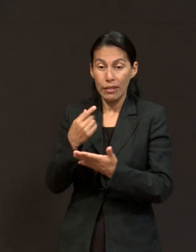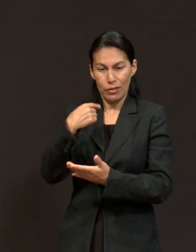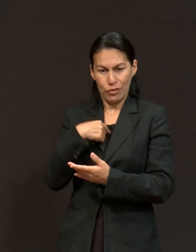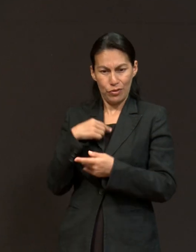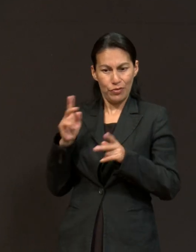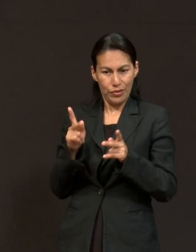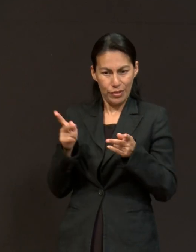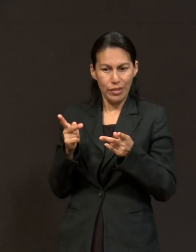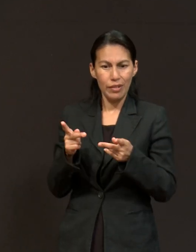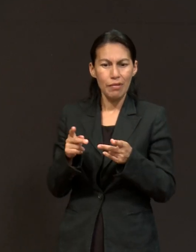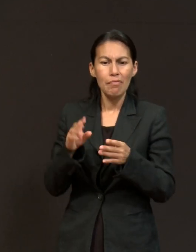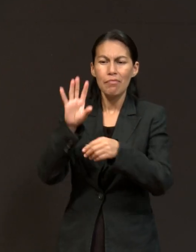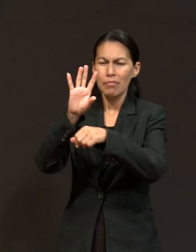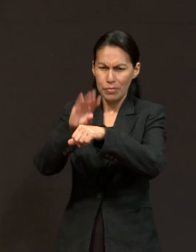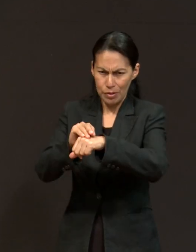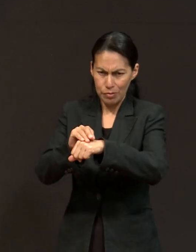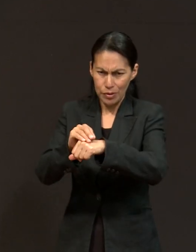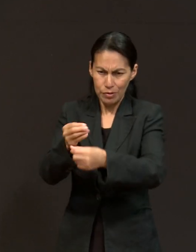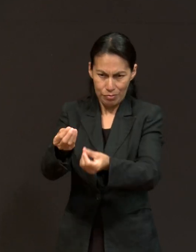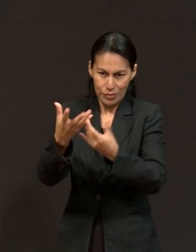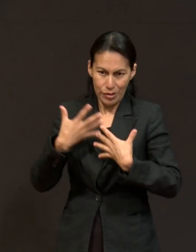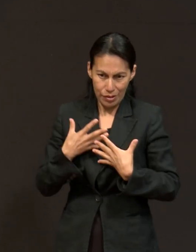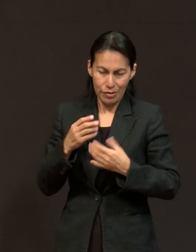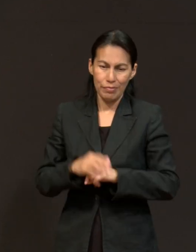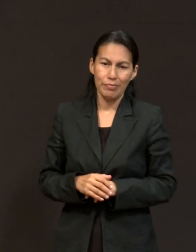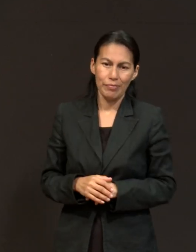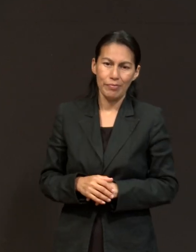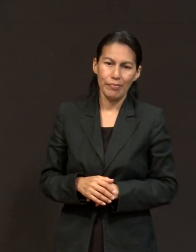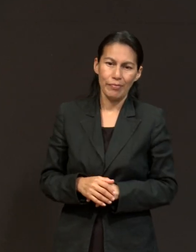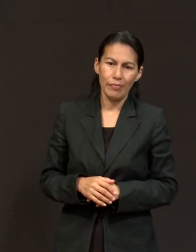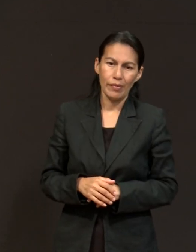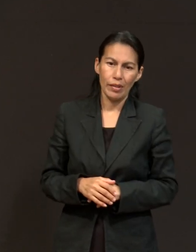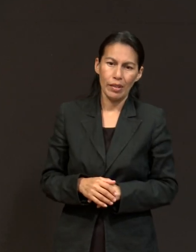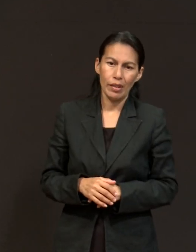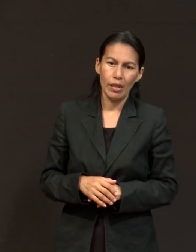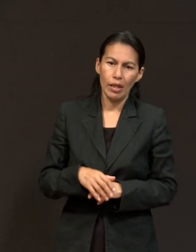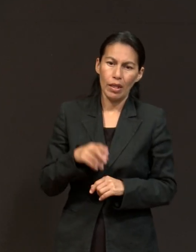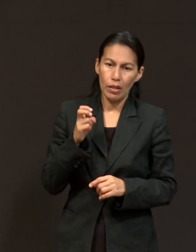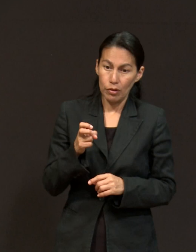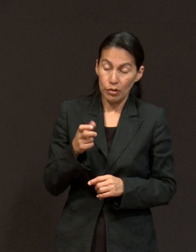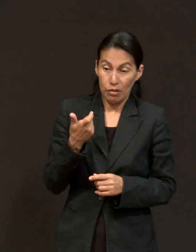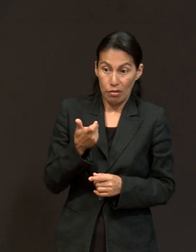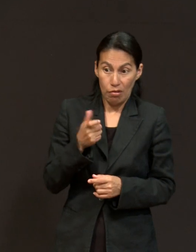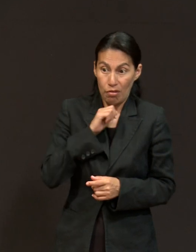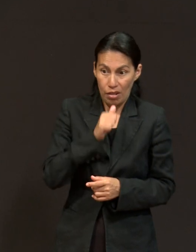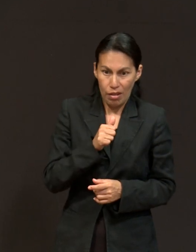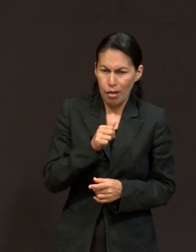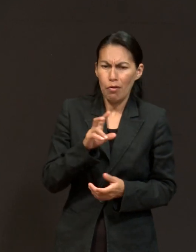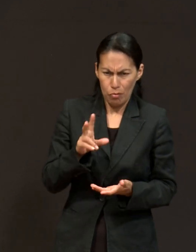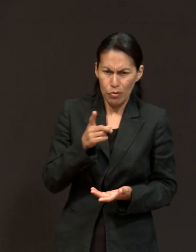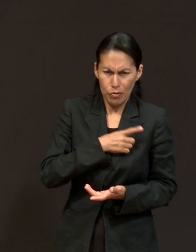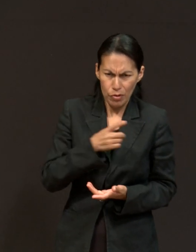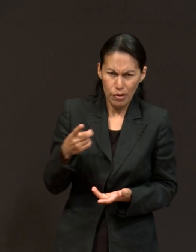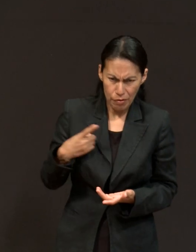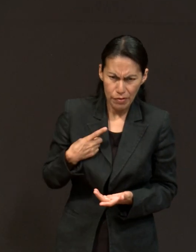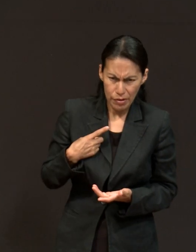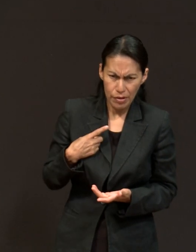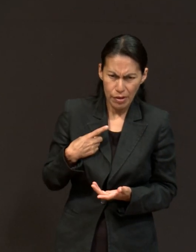encontrar el permiso, pero antes de encontrar yo tenía que vender algo para que no nos fuéramos en cero, tener que darle